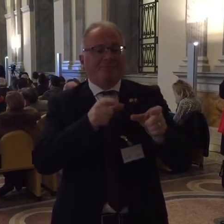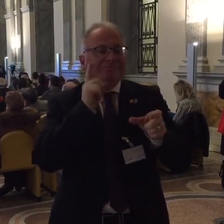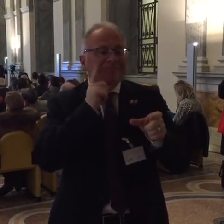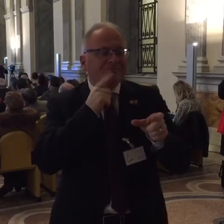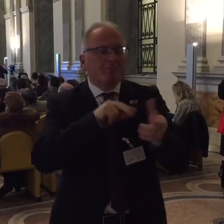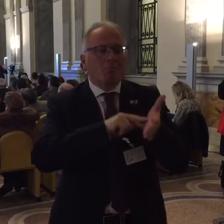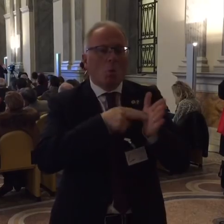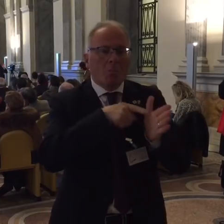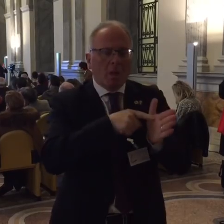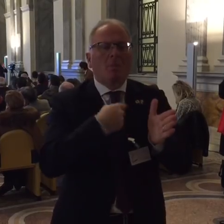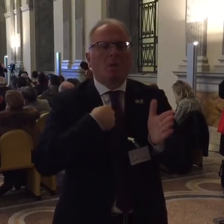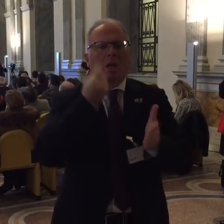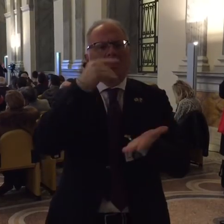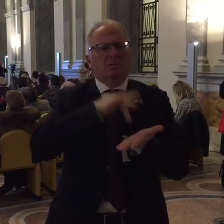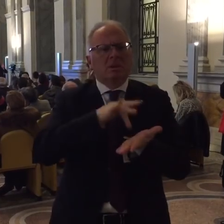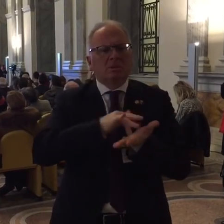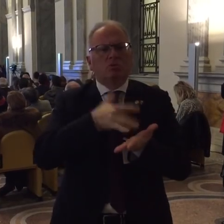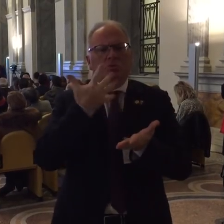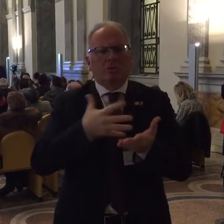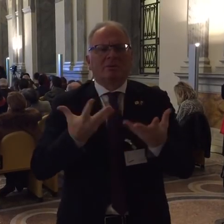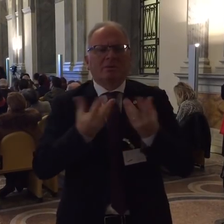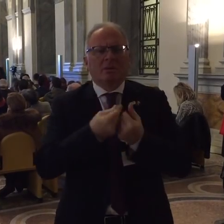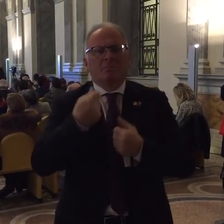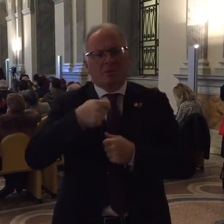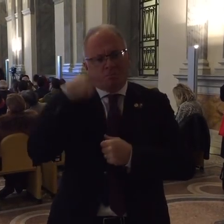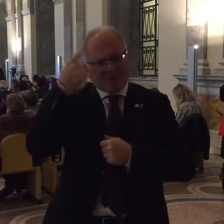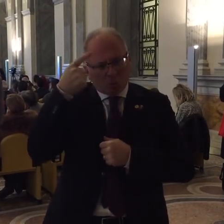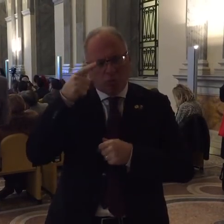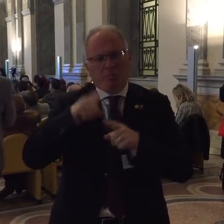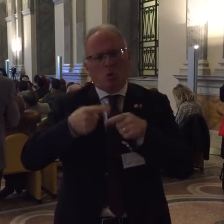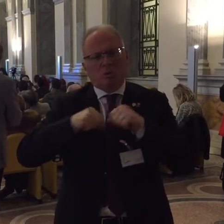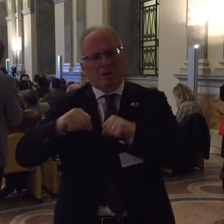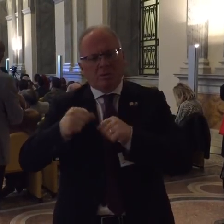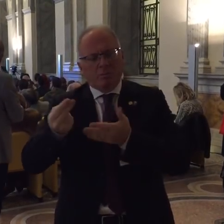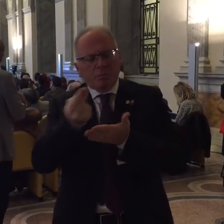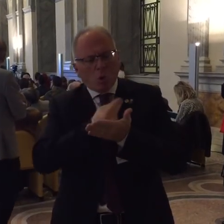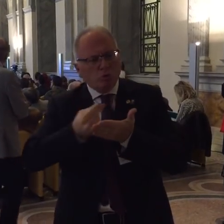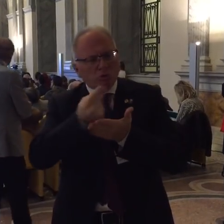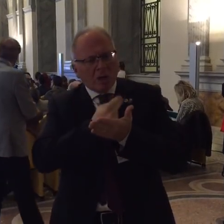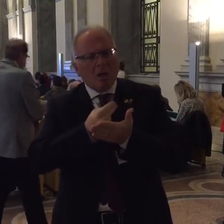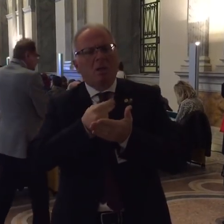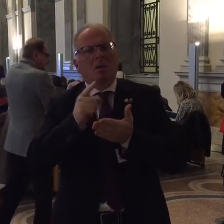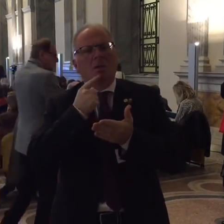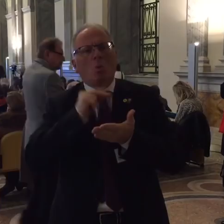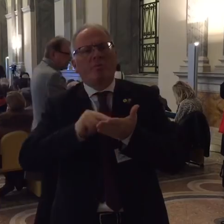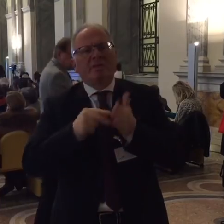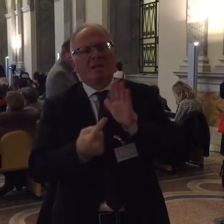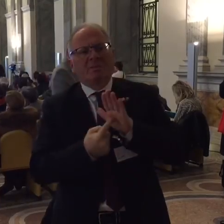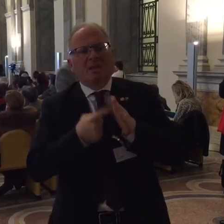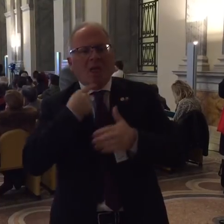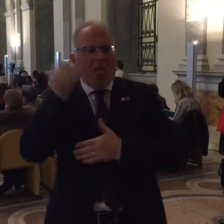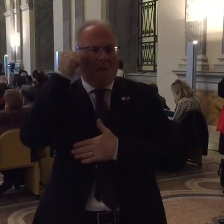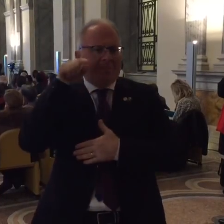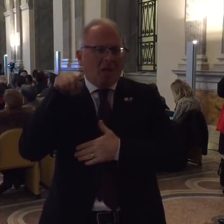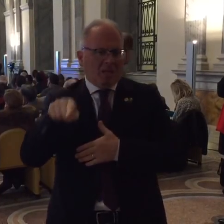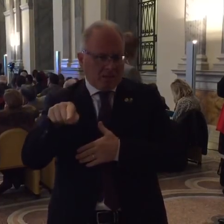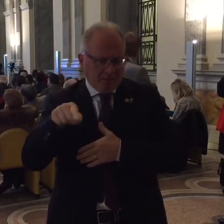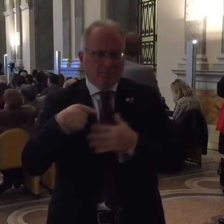mi devo più vendere come paese perché ho una struttura accessibile. Io devo essere un paese al turista unirei di fare il